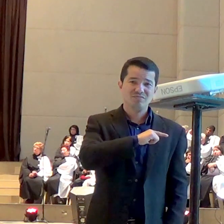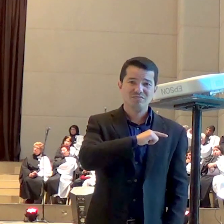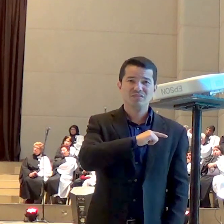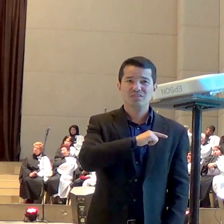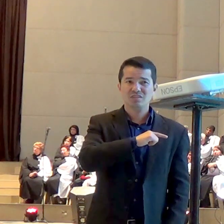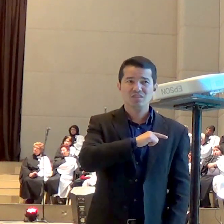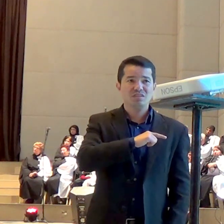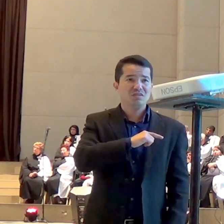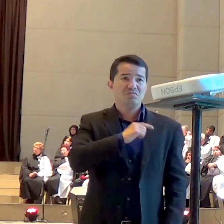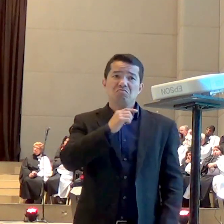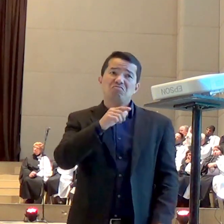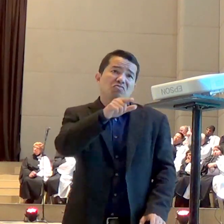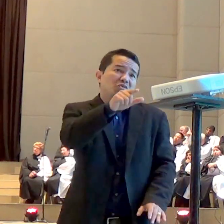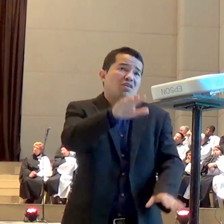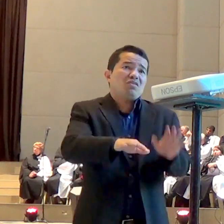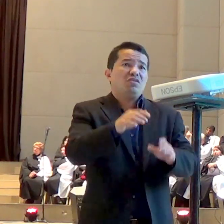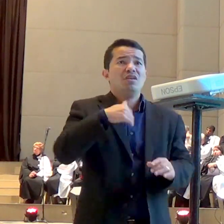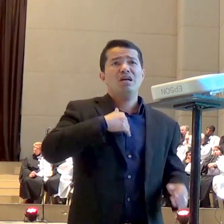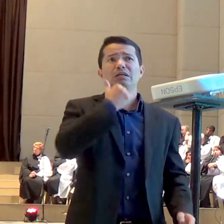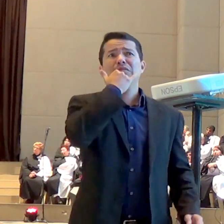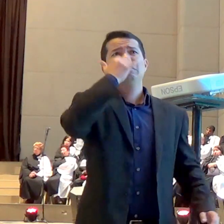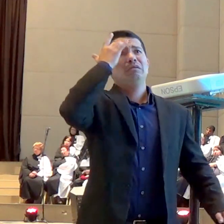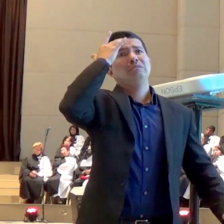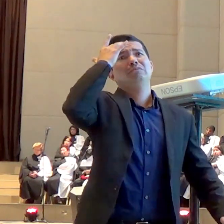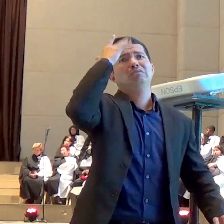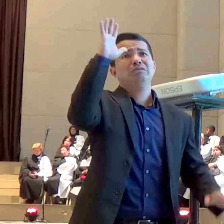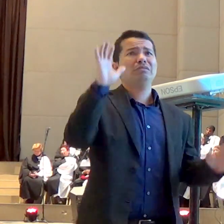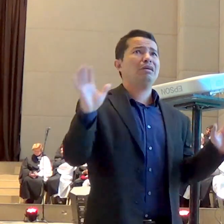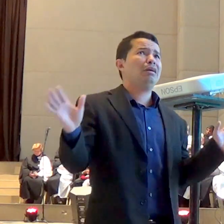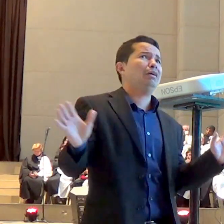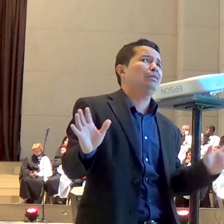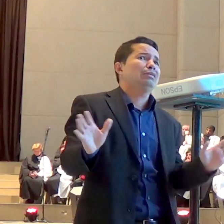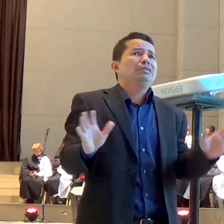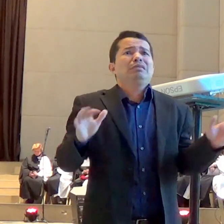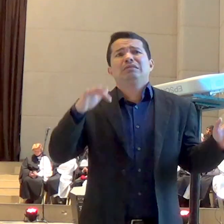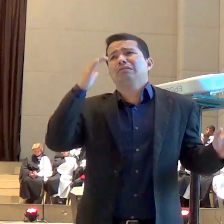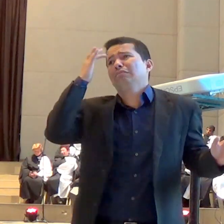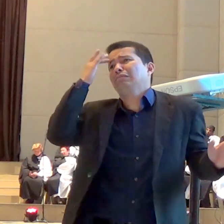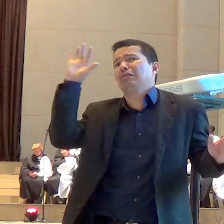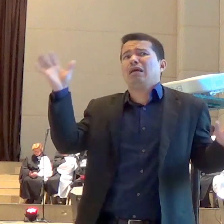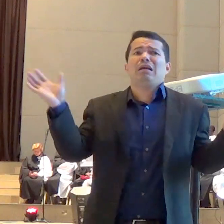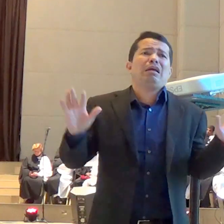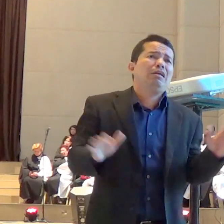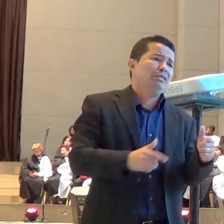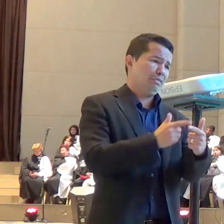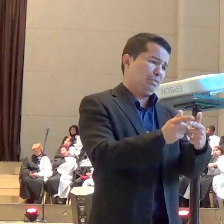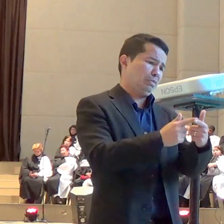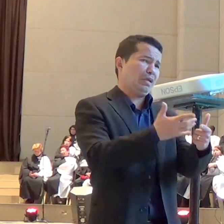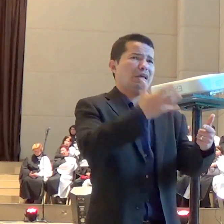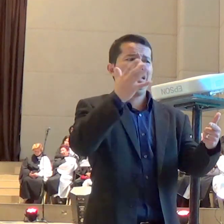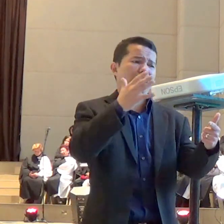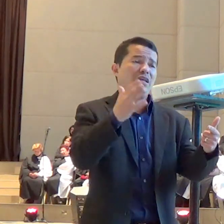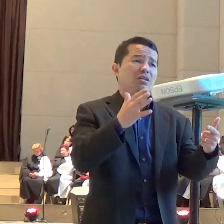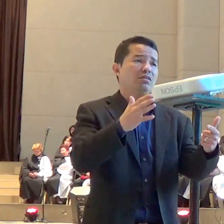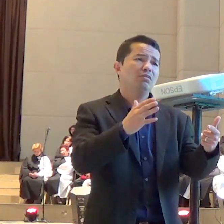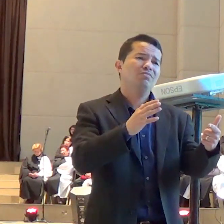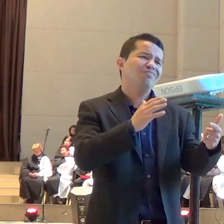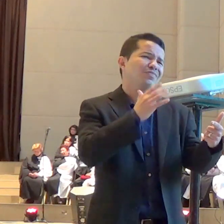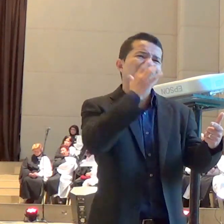nem o porquê nem o praquê e não vou ficar louco tentando descobrir eu simplesmente vou me submeter a potente mão de Deus